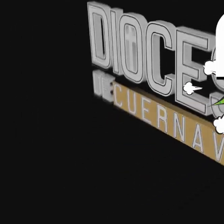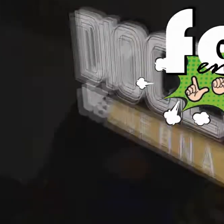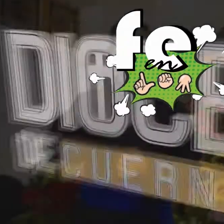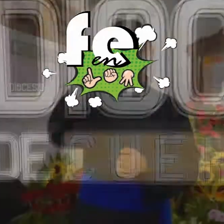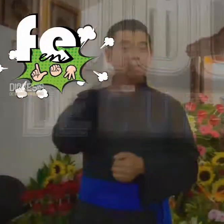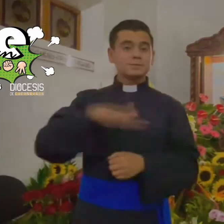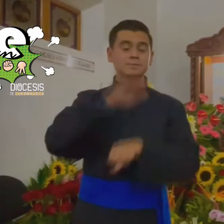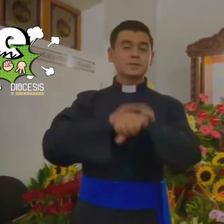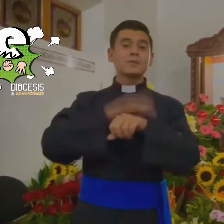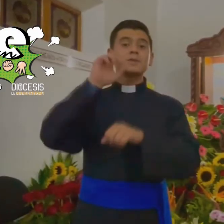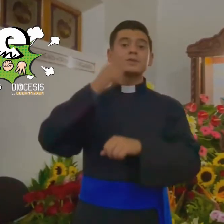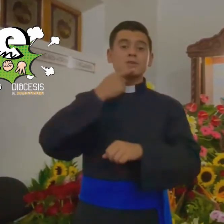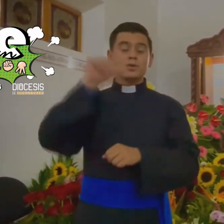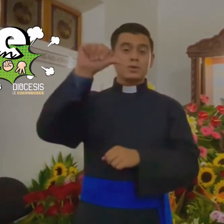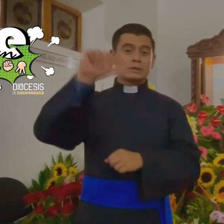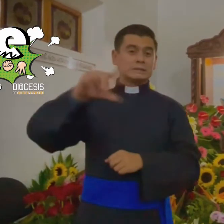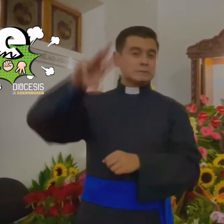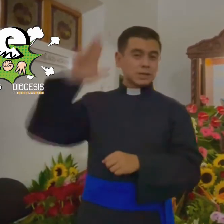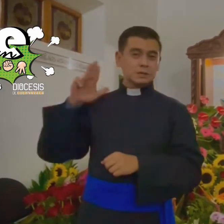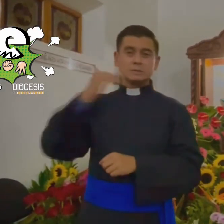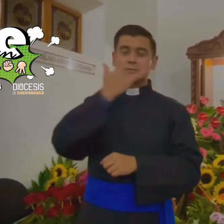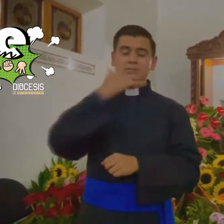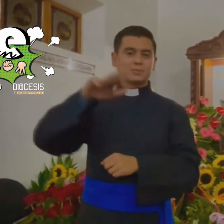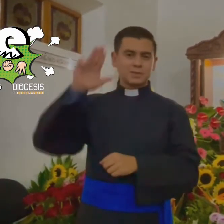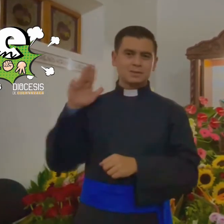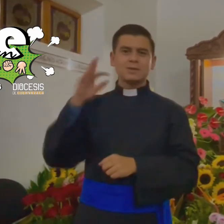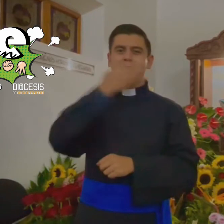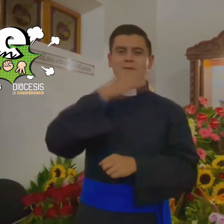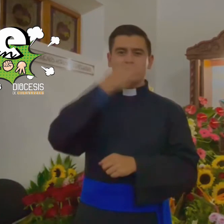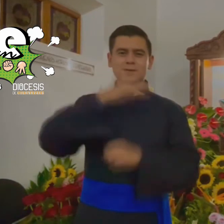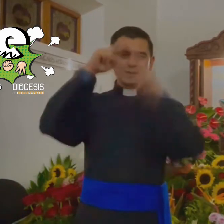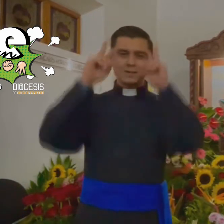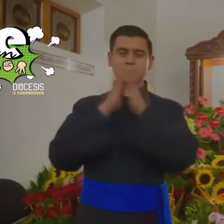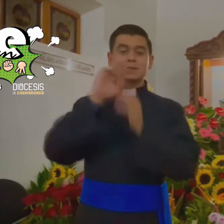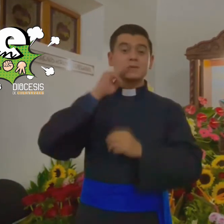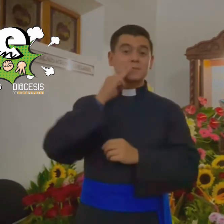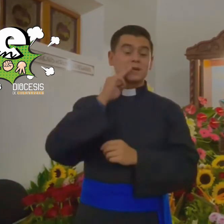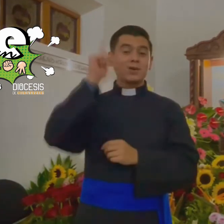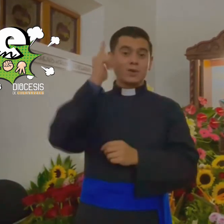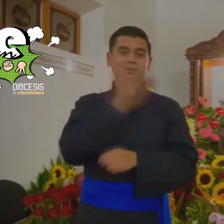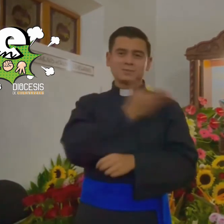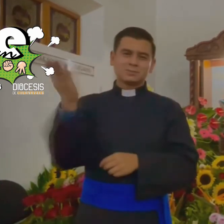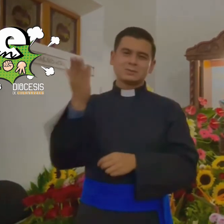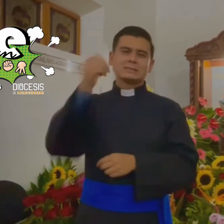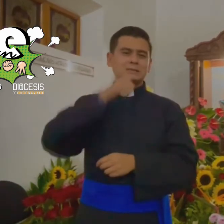Hola amigos sordos, el miércoles pasado 8 de septiembre celebramos la Natividad de María. Para todos los cristianos, su figura es